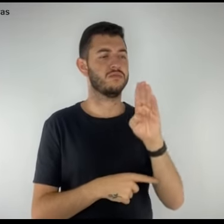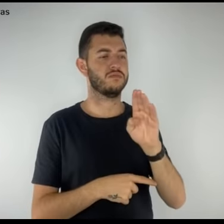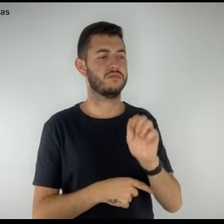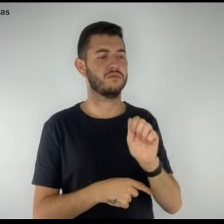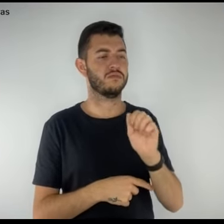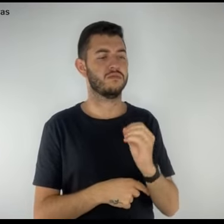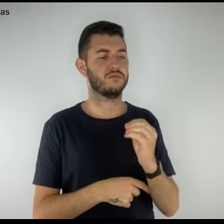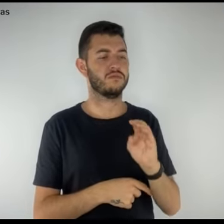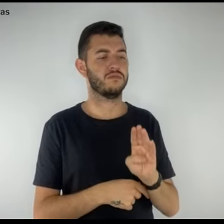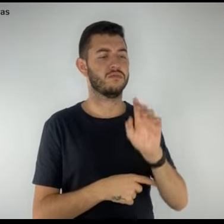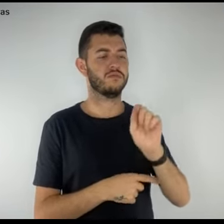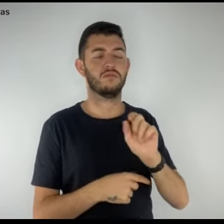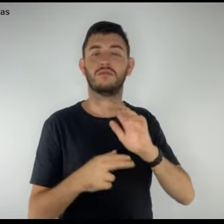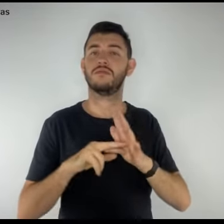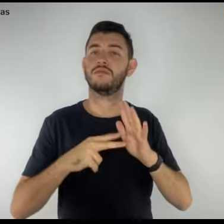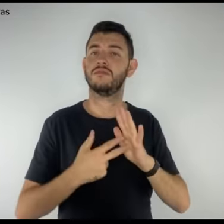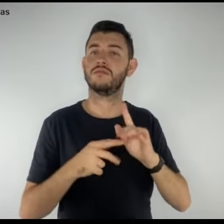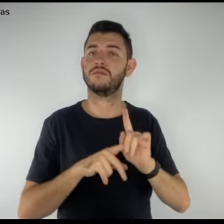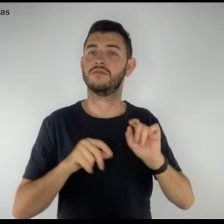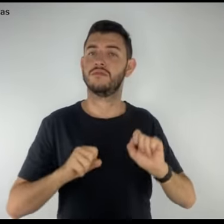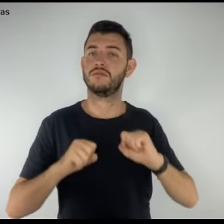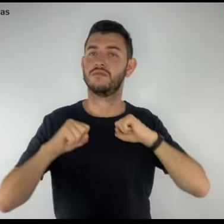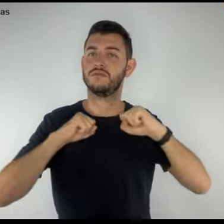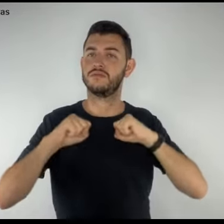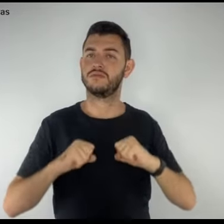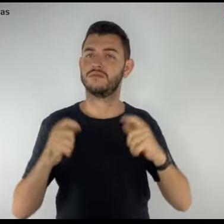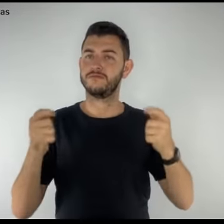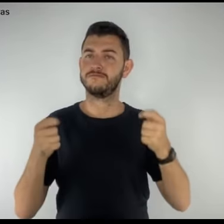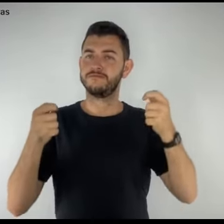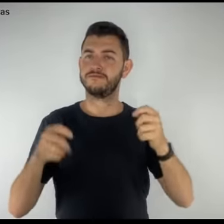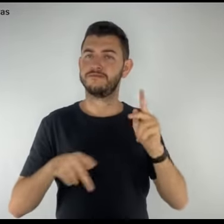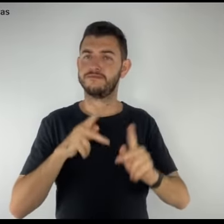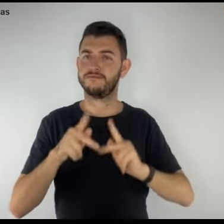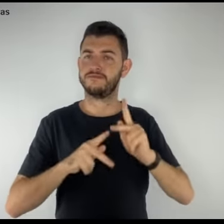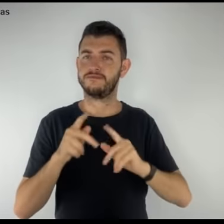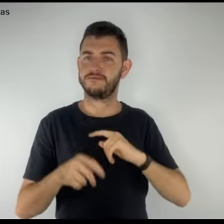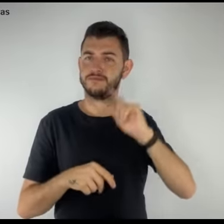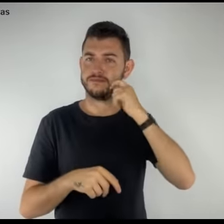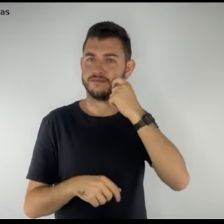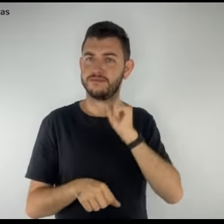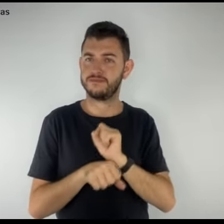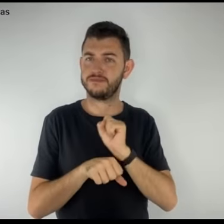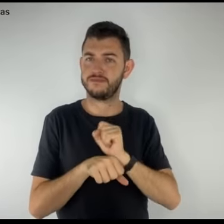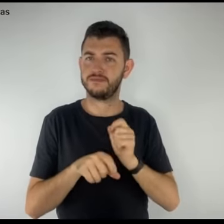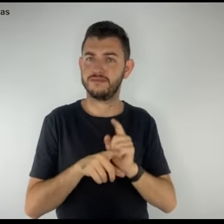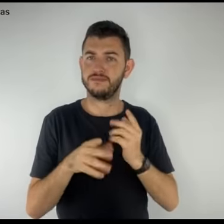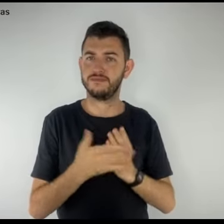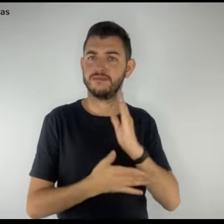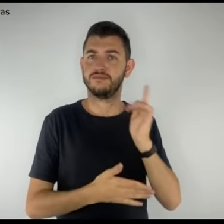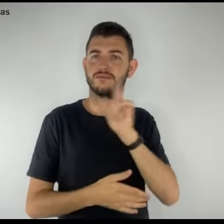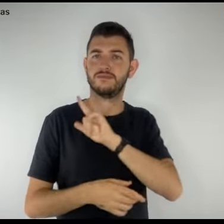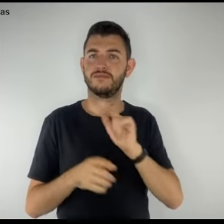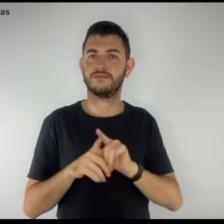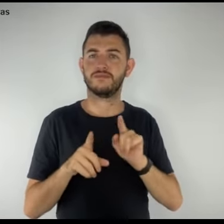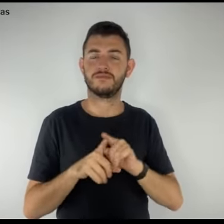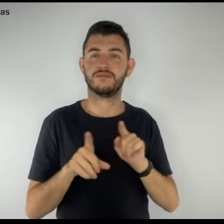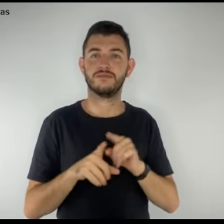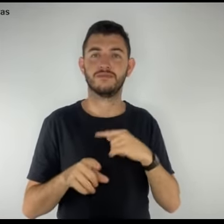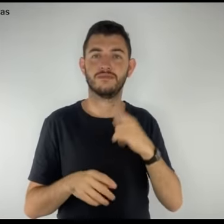resistência do povo negro, aguardando aprovação para ser plantada naquela praça. Mais um